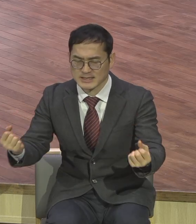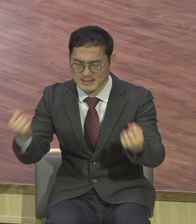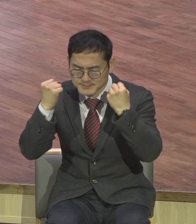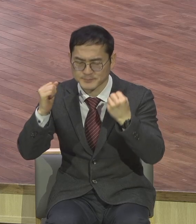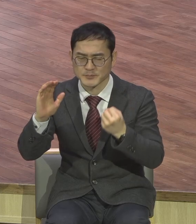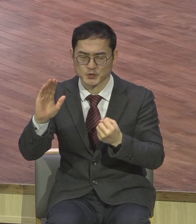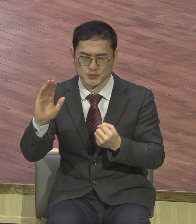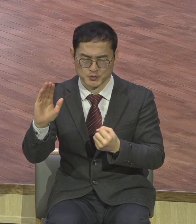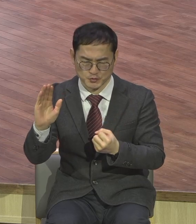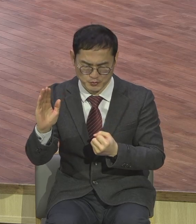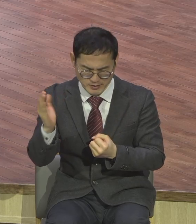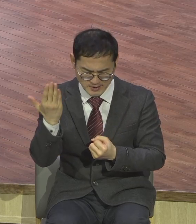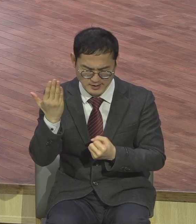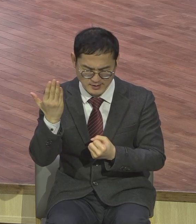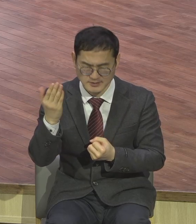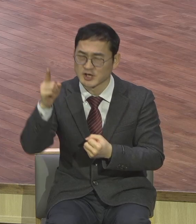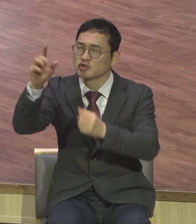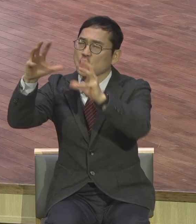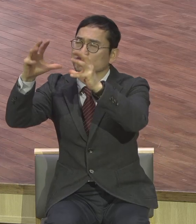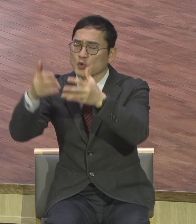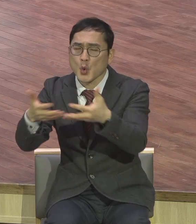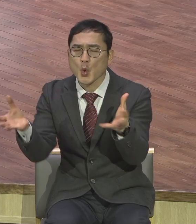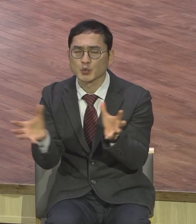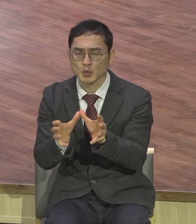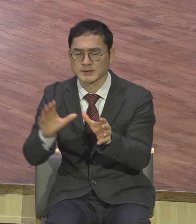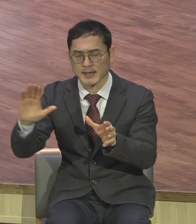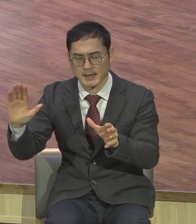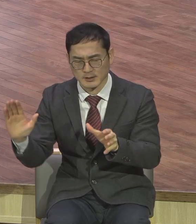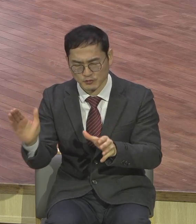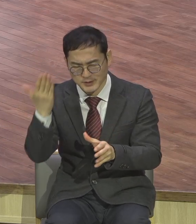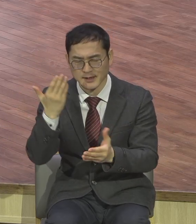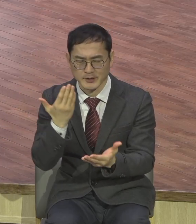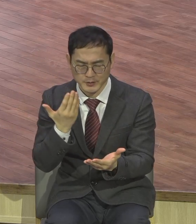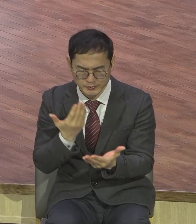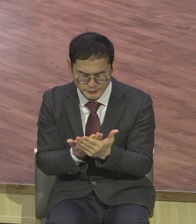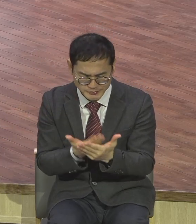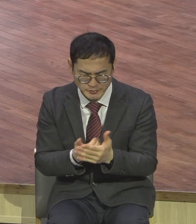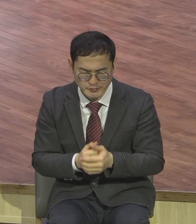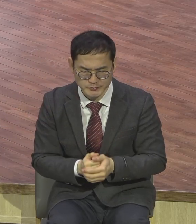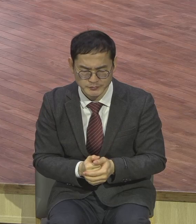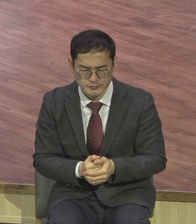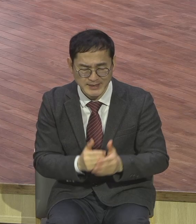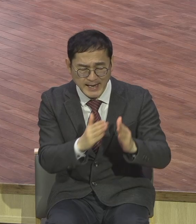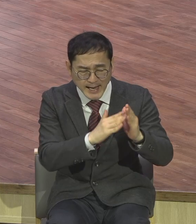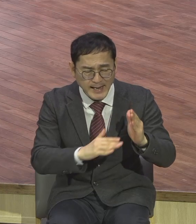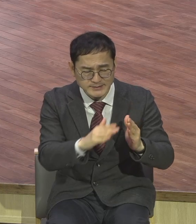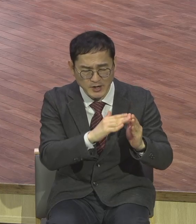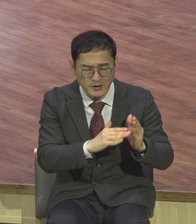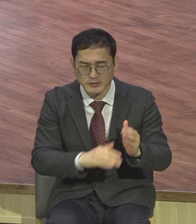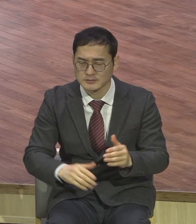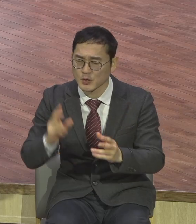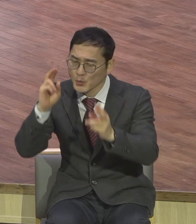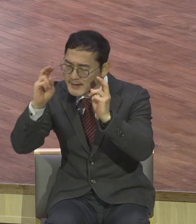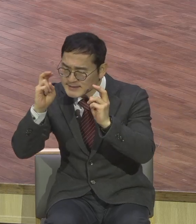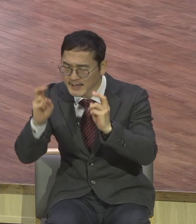공동체를 이루어가는 주옥들이 다 되게 하야죠 하시고 가정천국 직장천국 정말 중요한